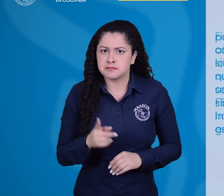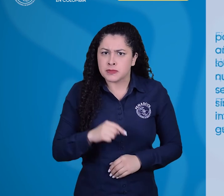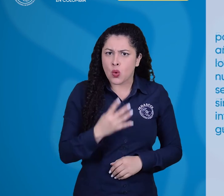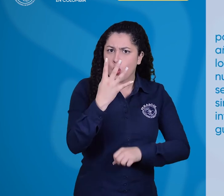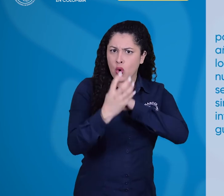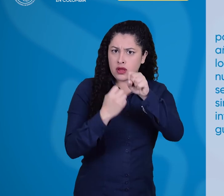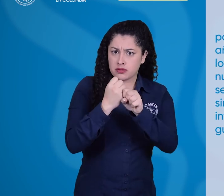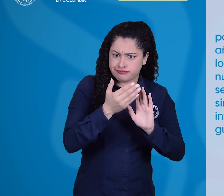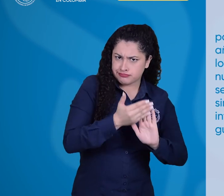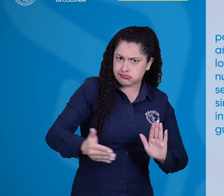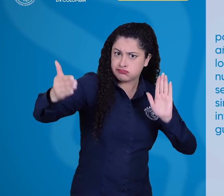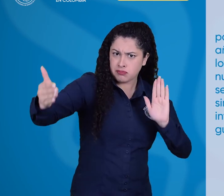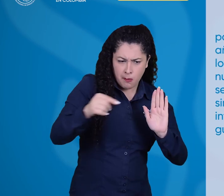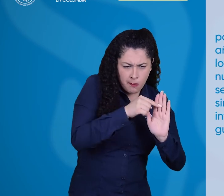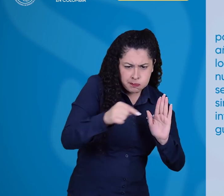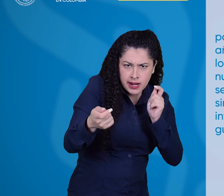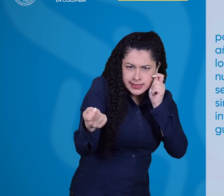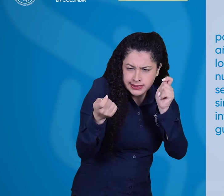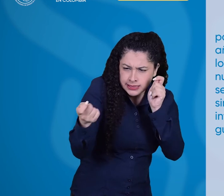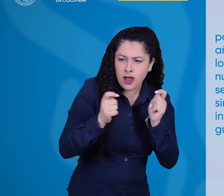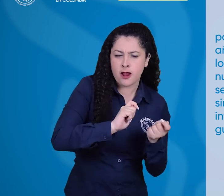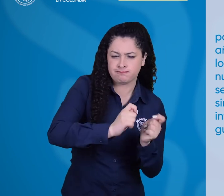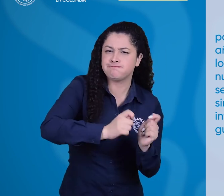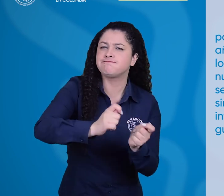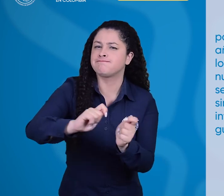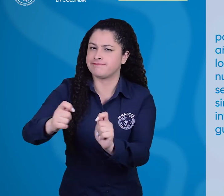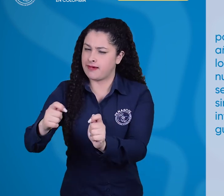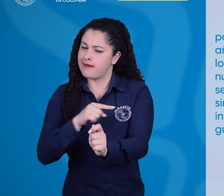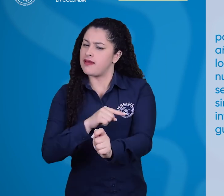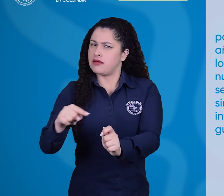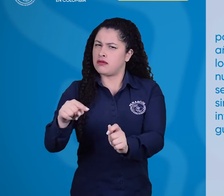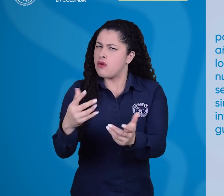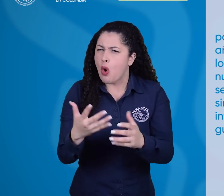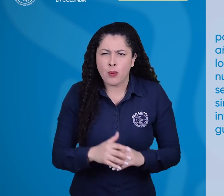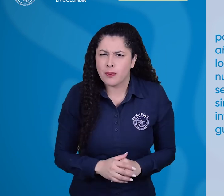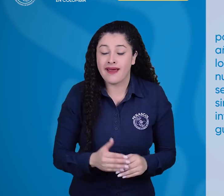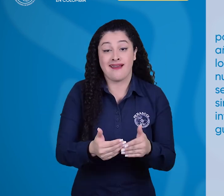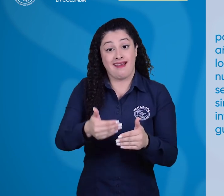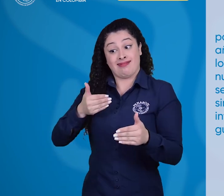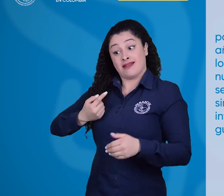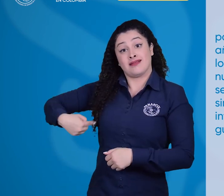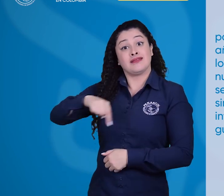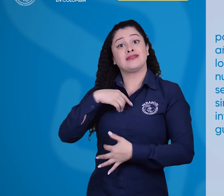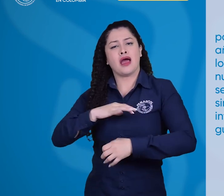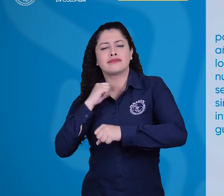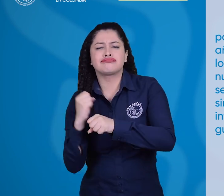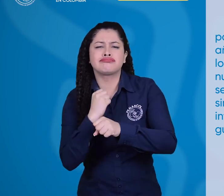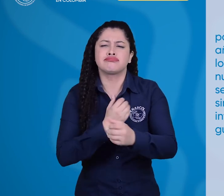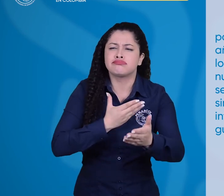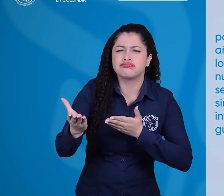para los próximos cuatro años, aprovechando al máximo los recursos resultado de nuestra operación con